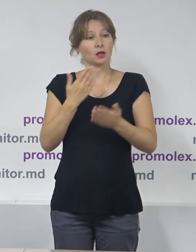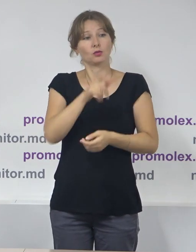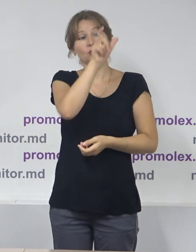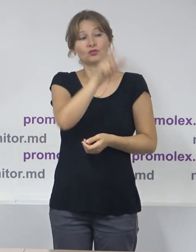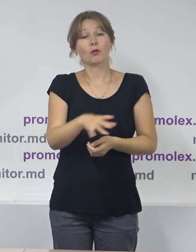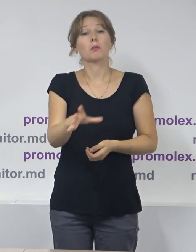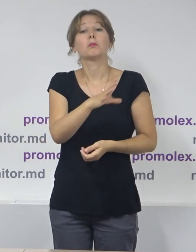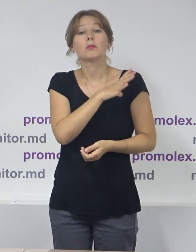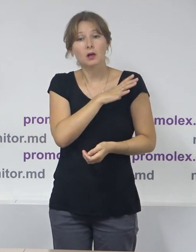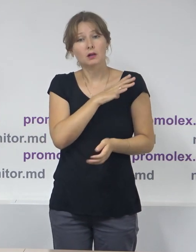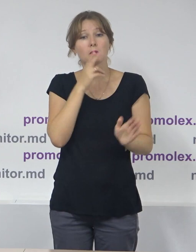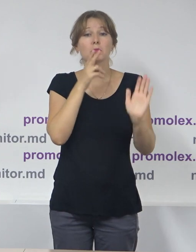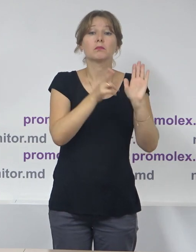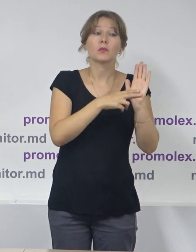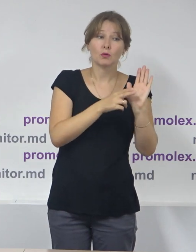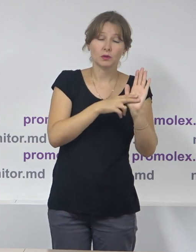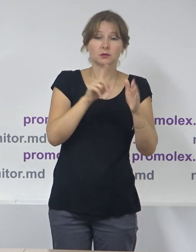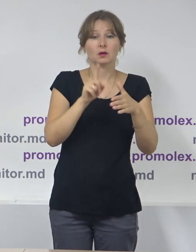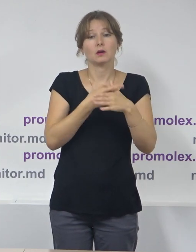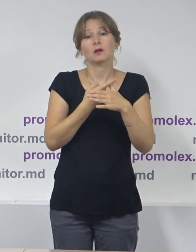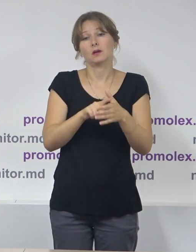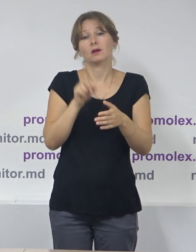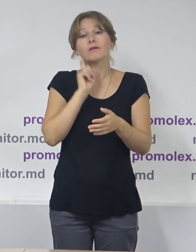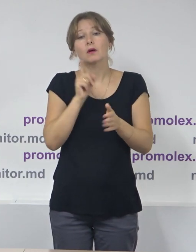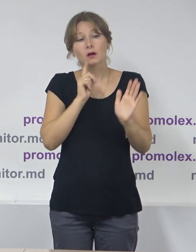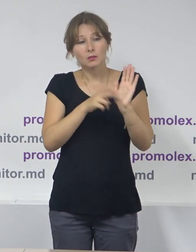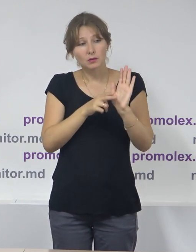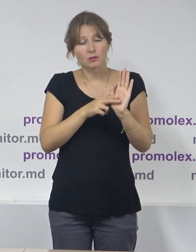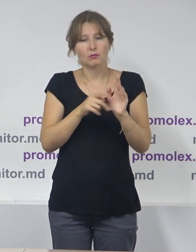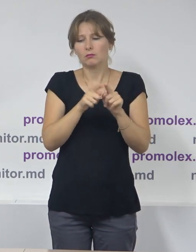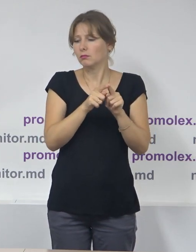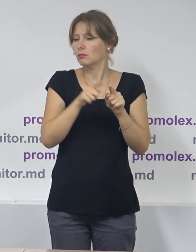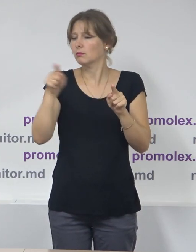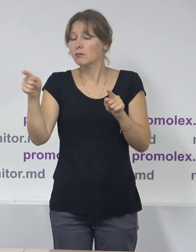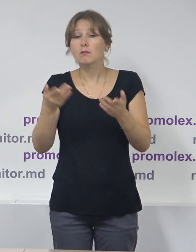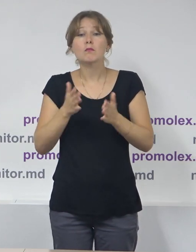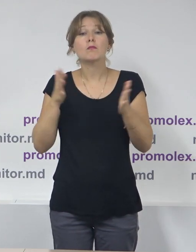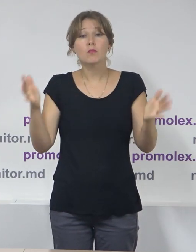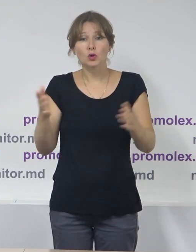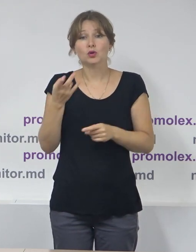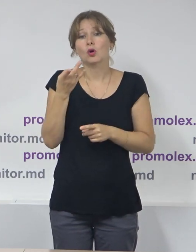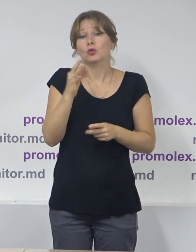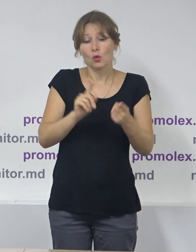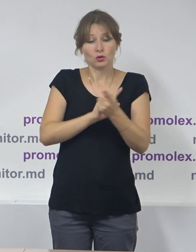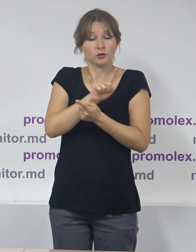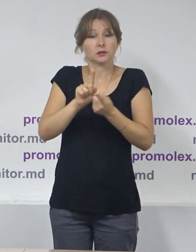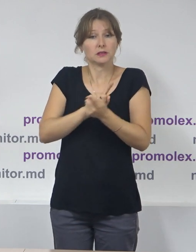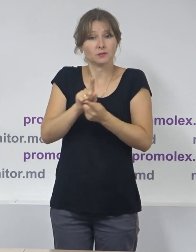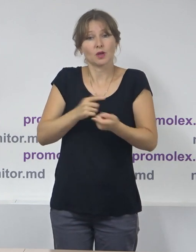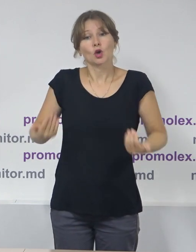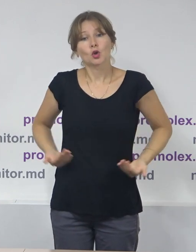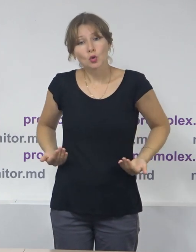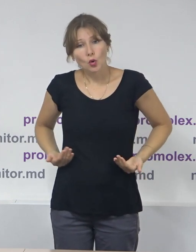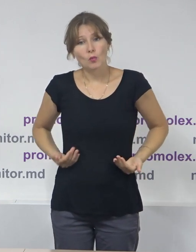sau reședință temporară pe un termen mai mare de 3 luni, până la data primului tur de scurtin, dar și-a modificat domiciliu sau